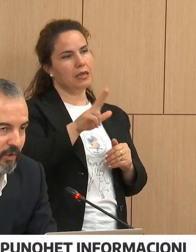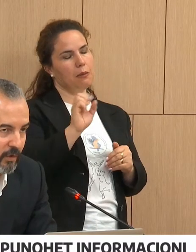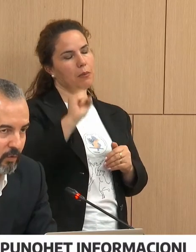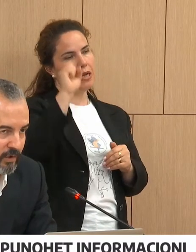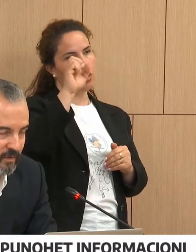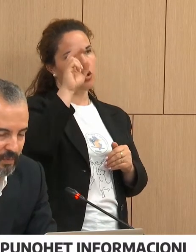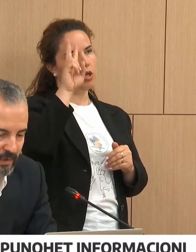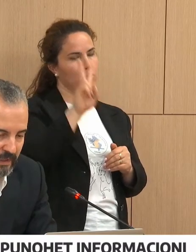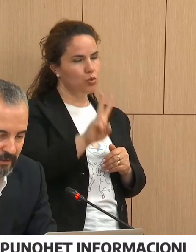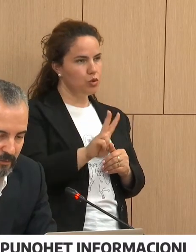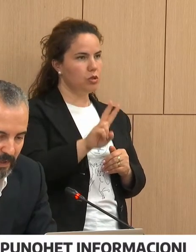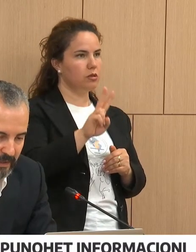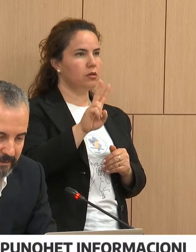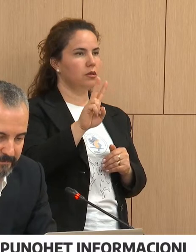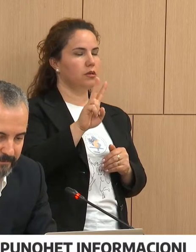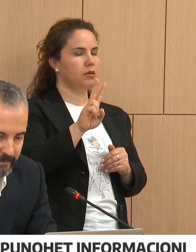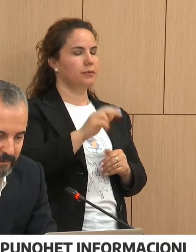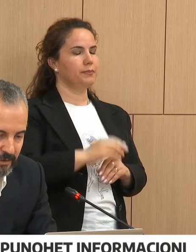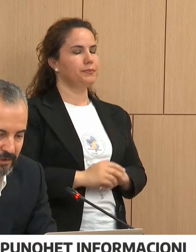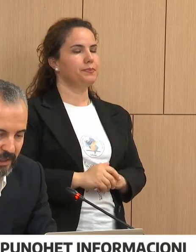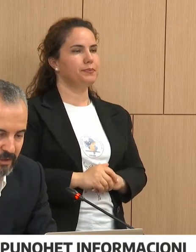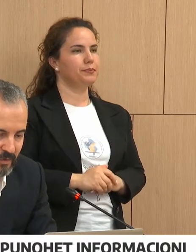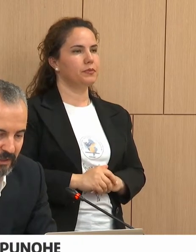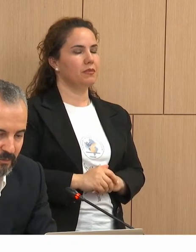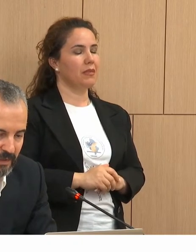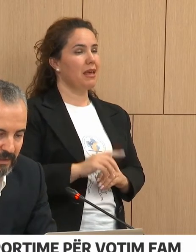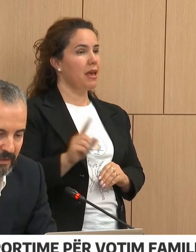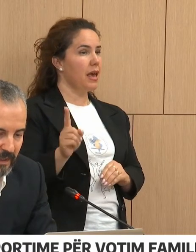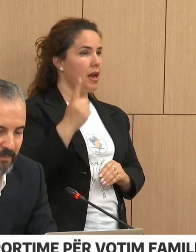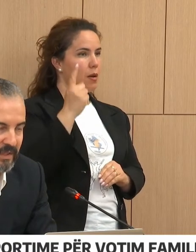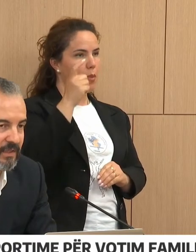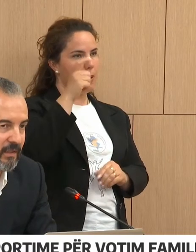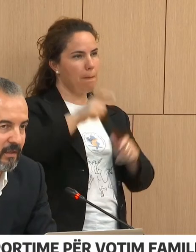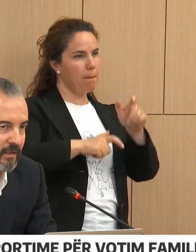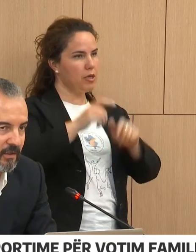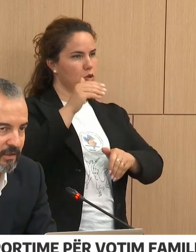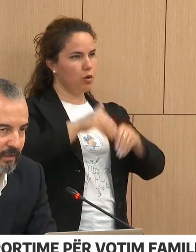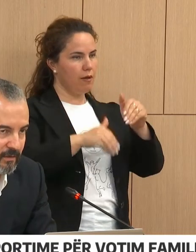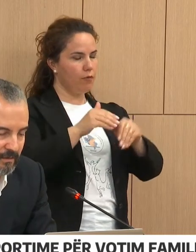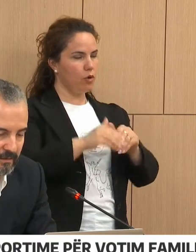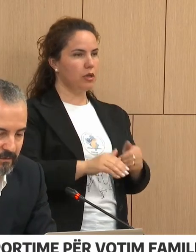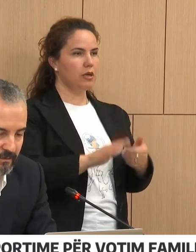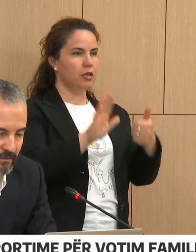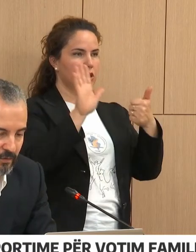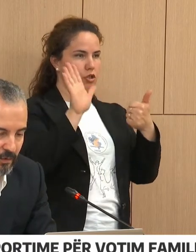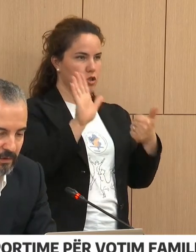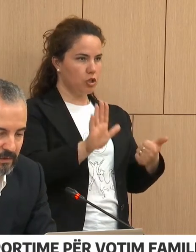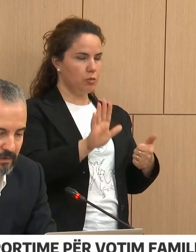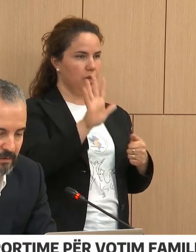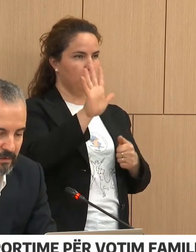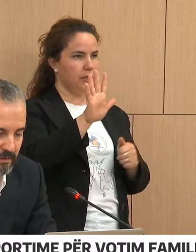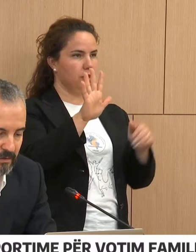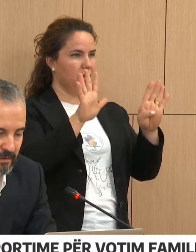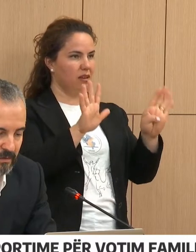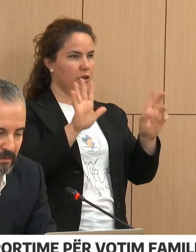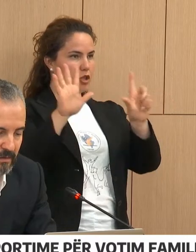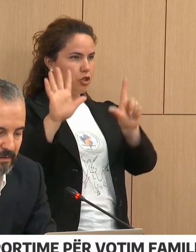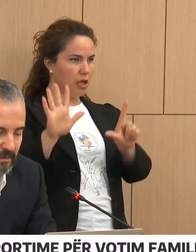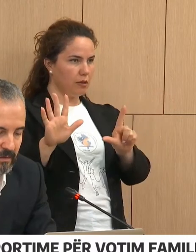Nëmri votuese për herë të parë është 16.597 votuese